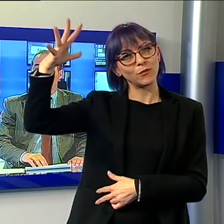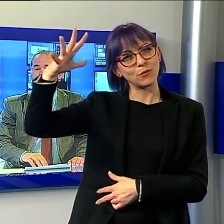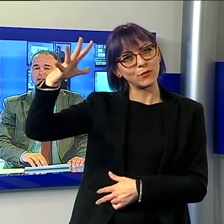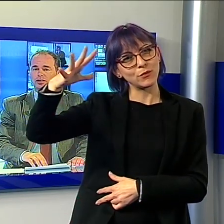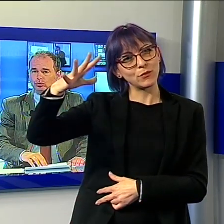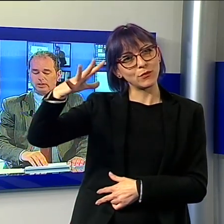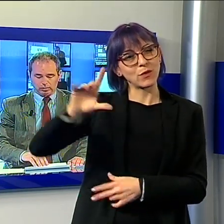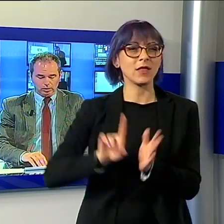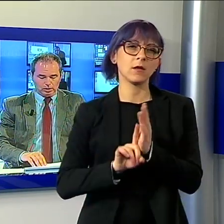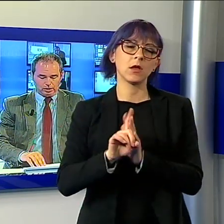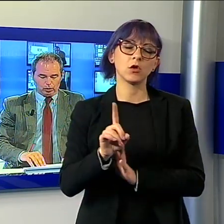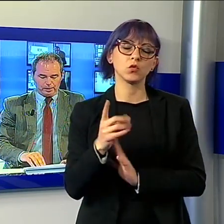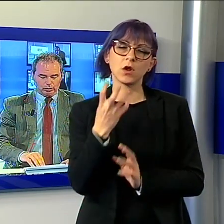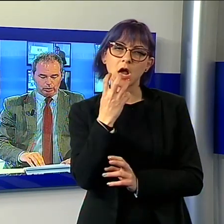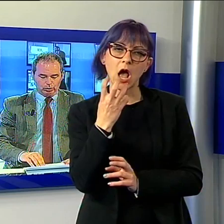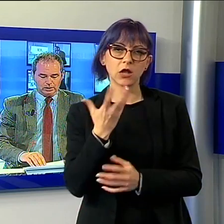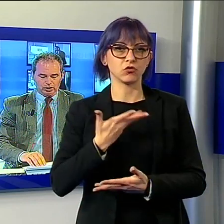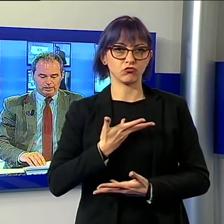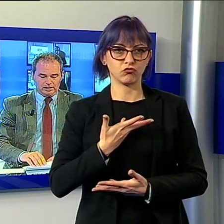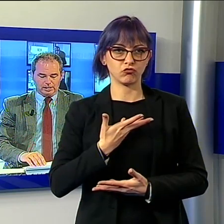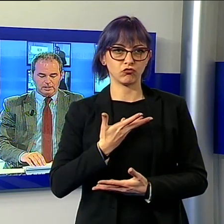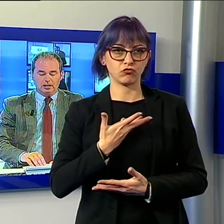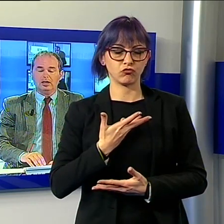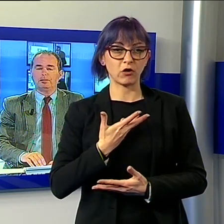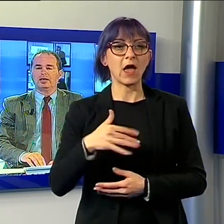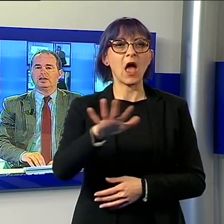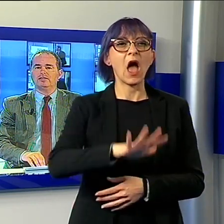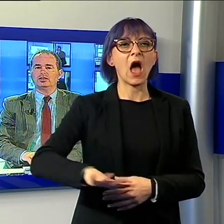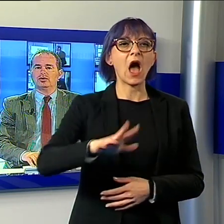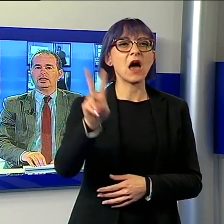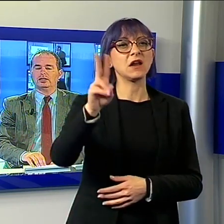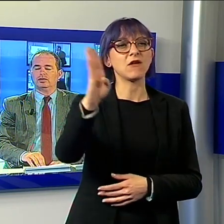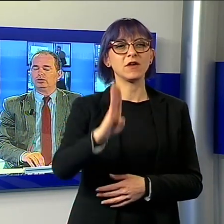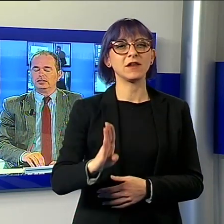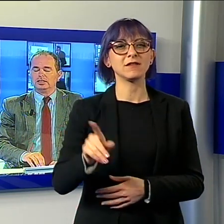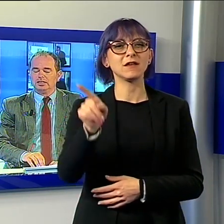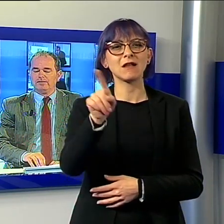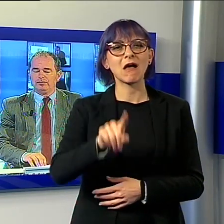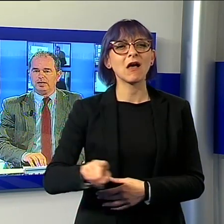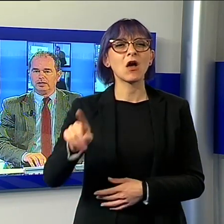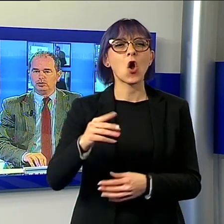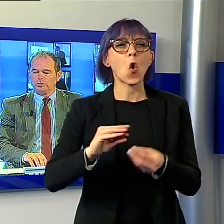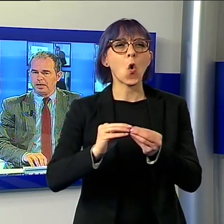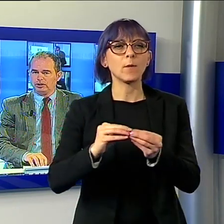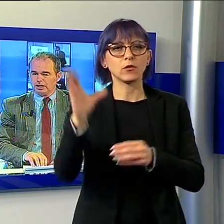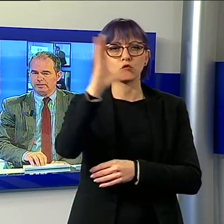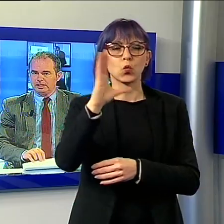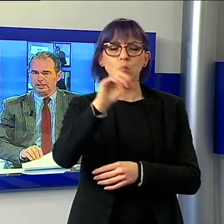Infatti esultano gli operatori turistici versiliesi per l'invasione dei turisti che si è verificata sulle spiagge della Versilia.